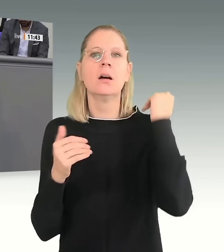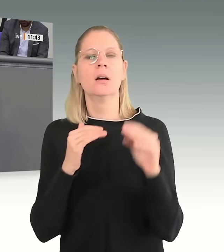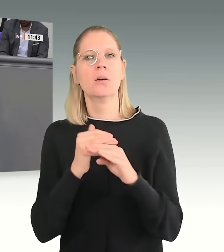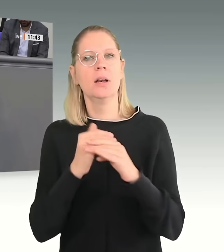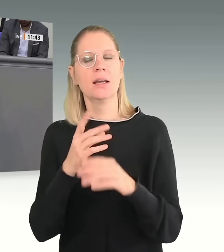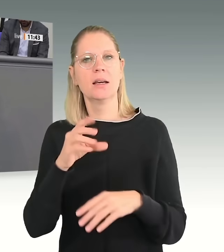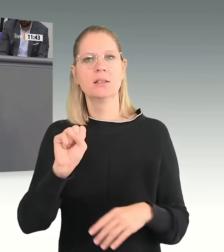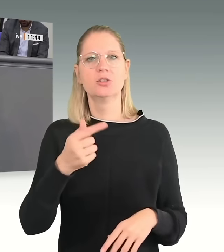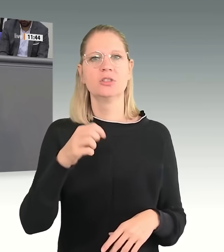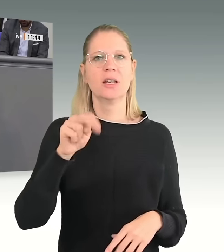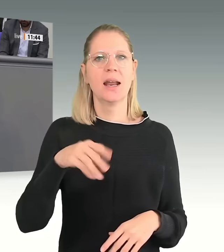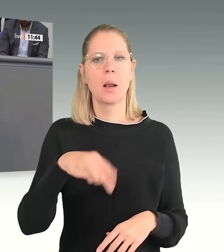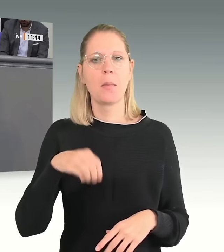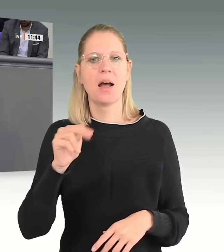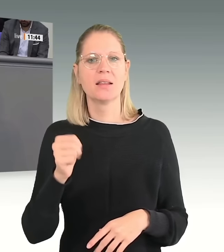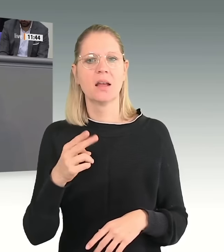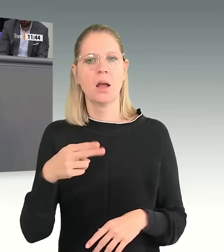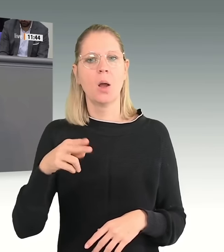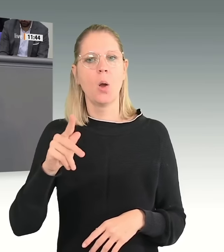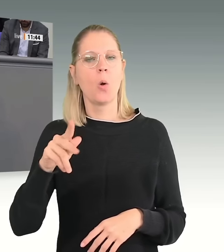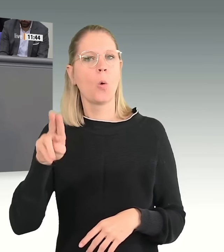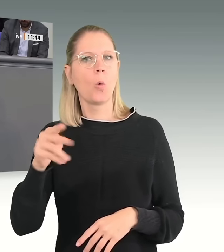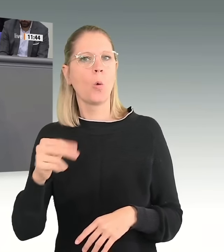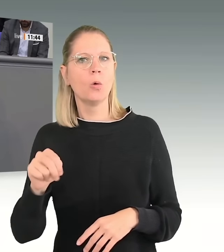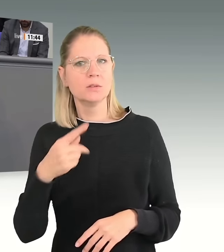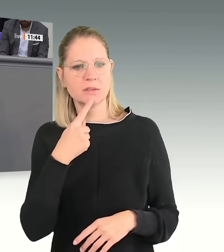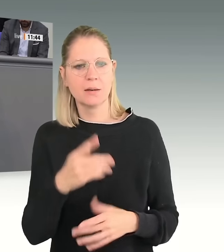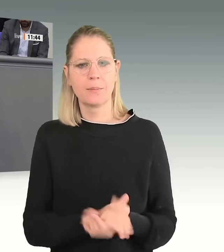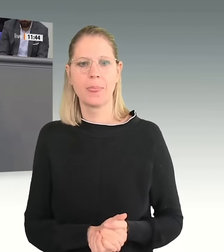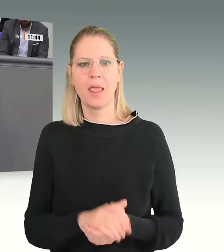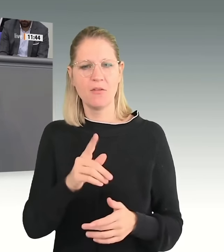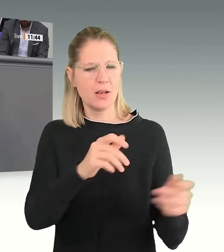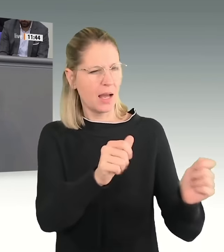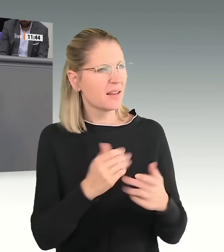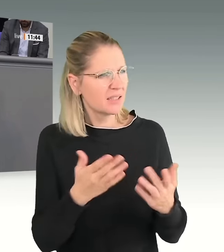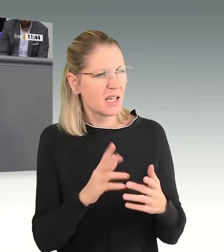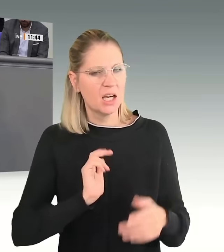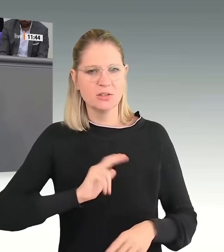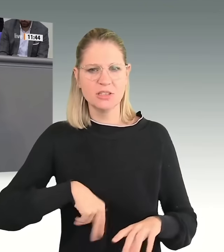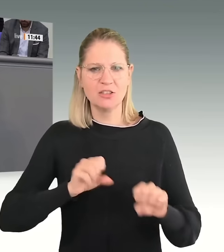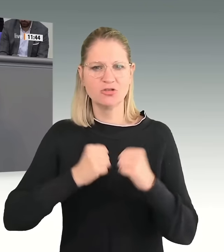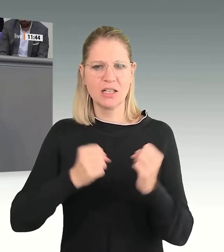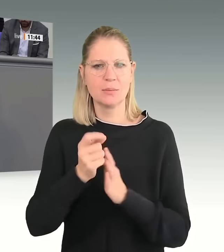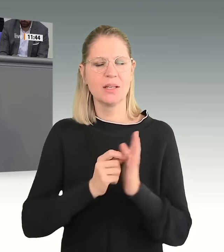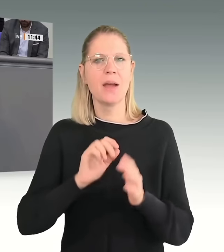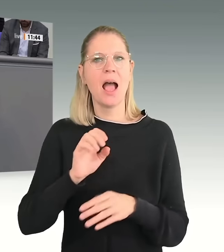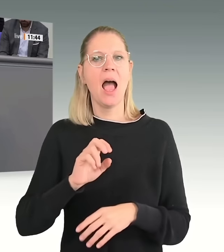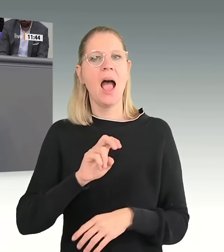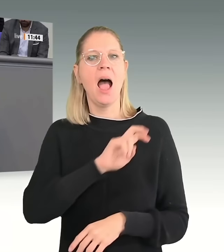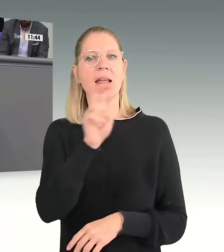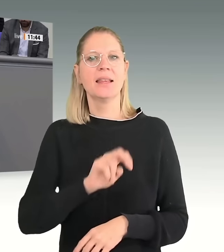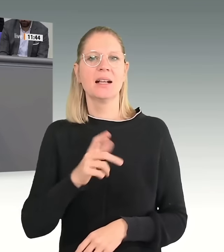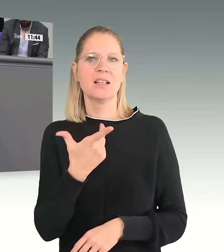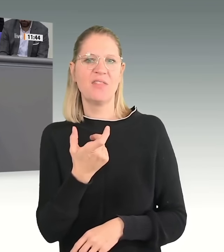Antrag das Sozialstaatsprinzip des Artikel 20 des Grundgesetzes einschränken. Artikel 20 hat aber nicht